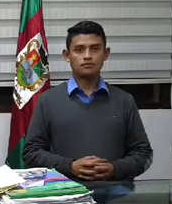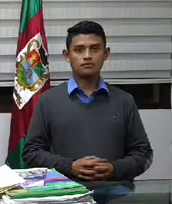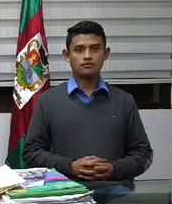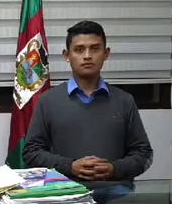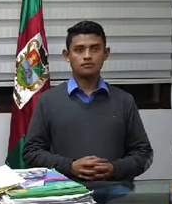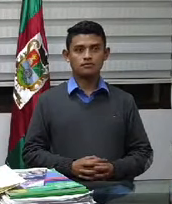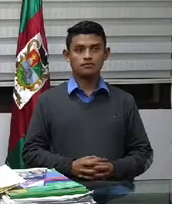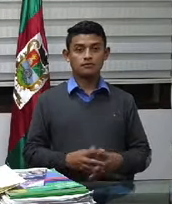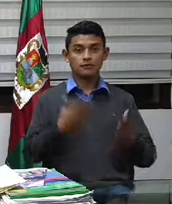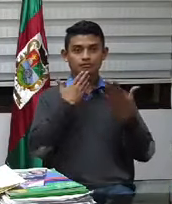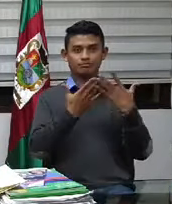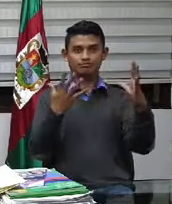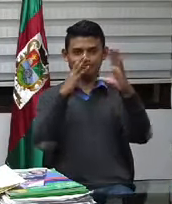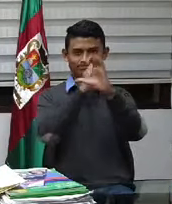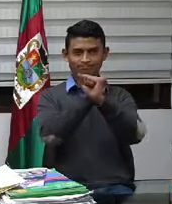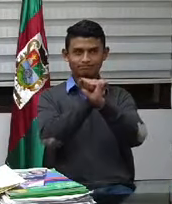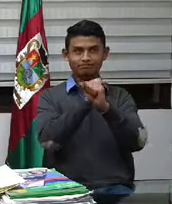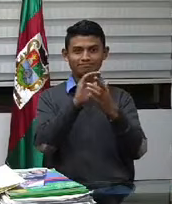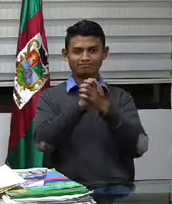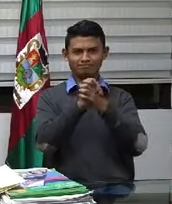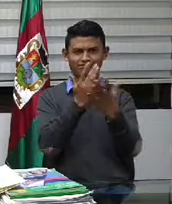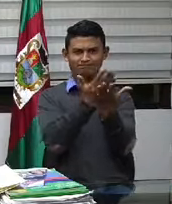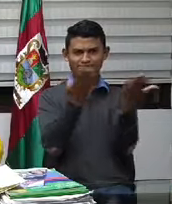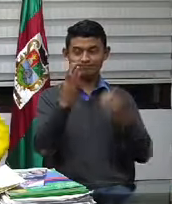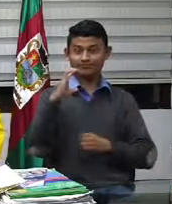Buenas noches, amigos de Paratativá.